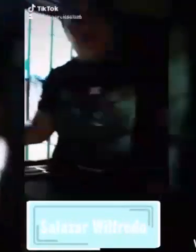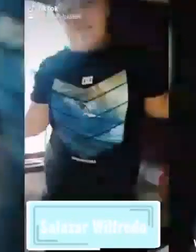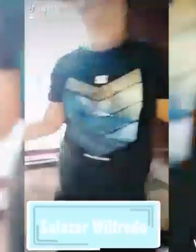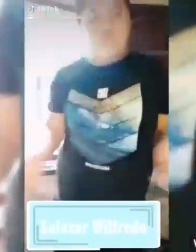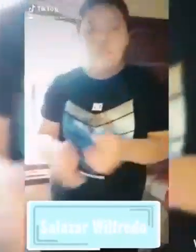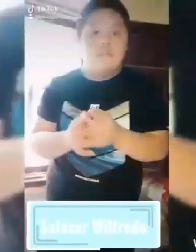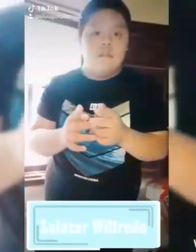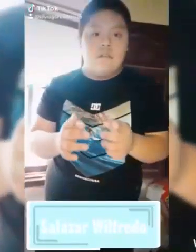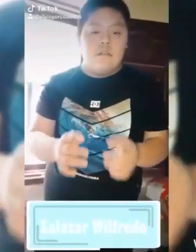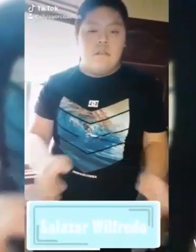cuarentena